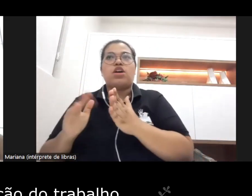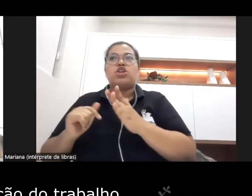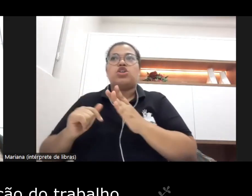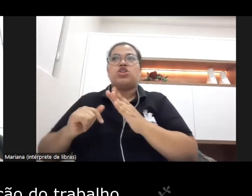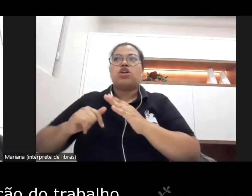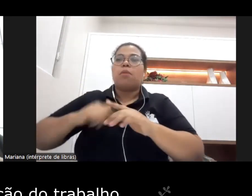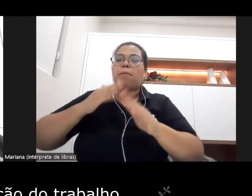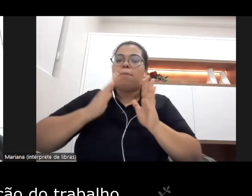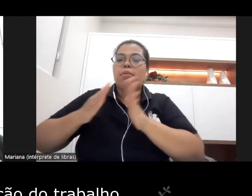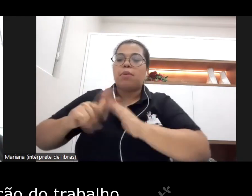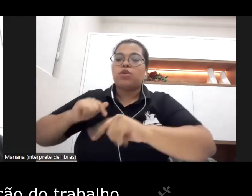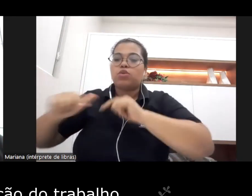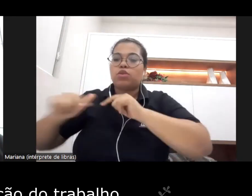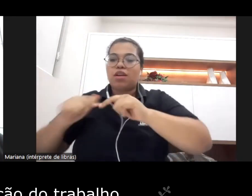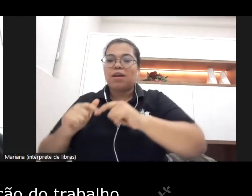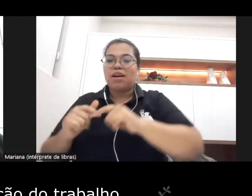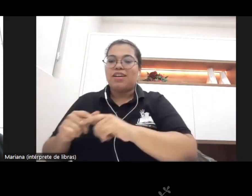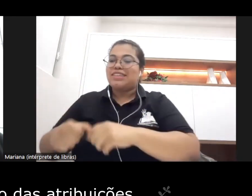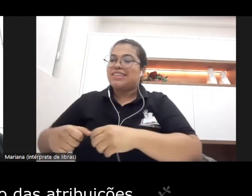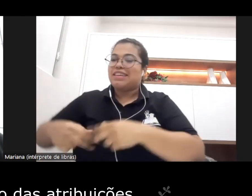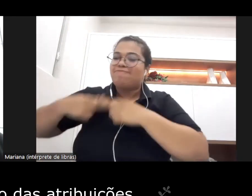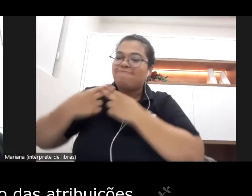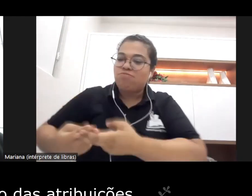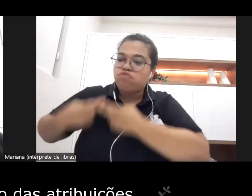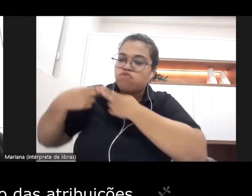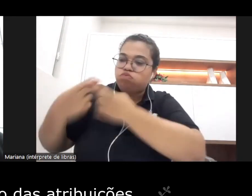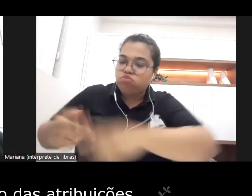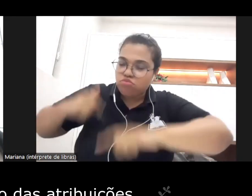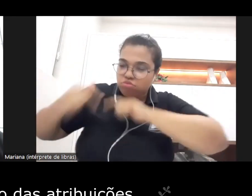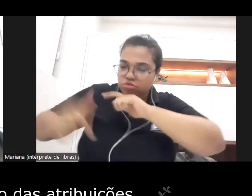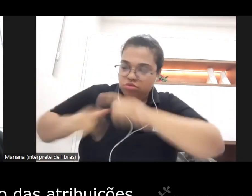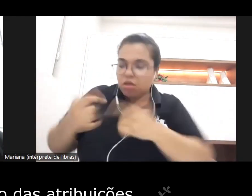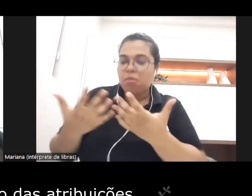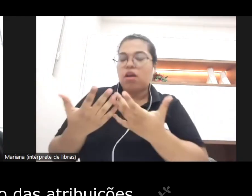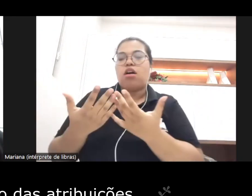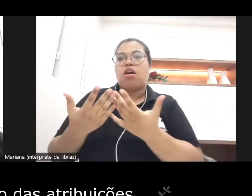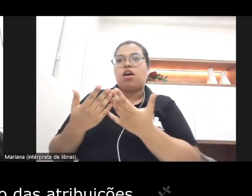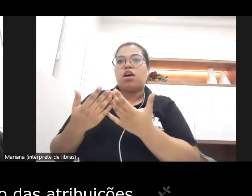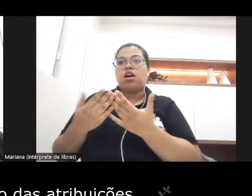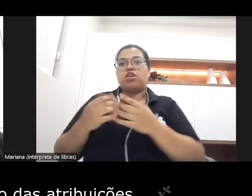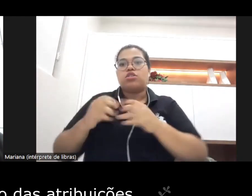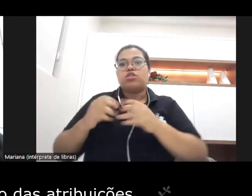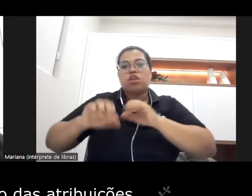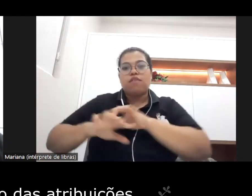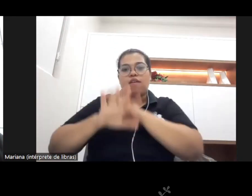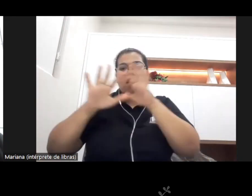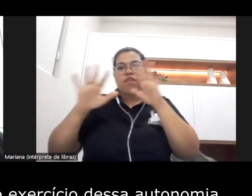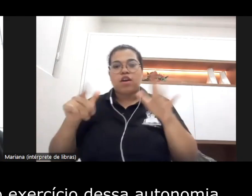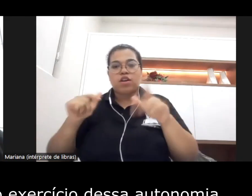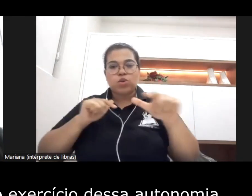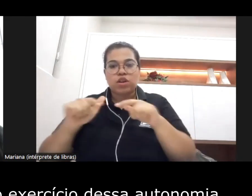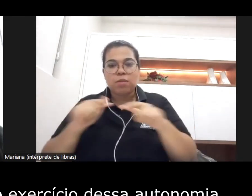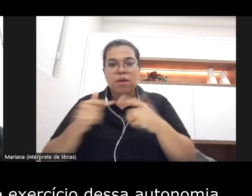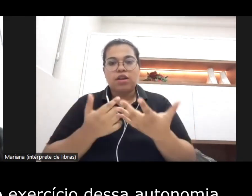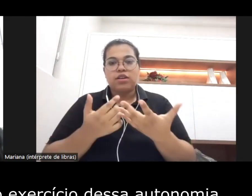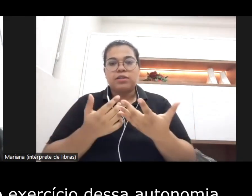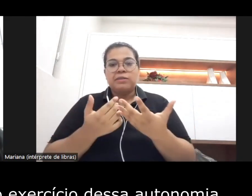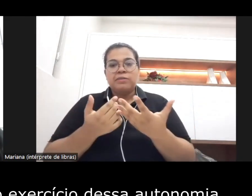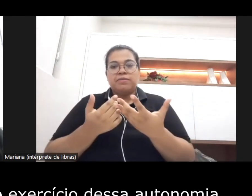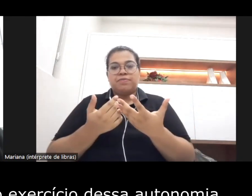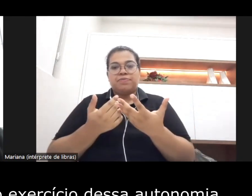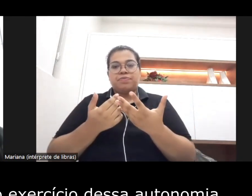burocratização do trabalho de generalização das atribuições criando uma